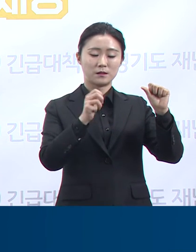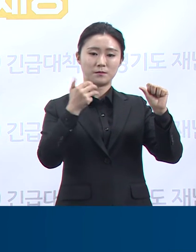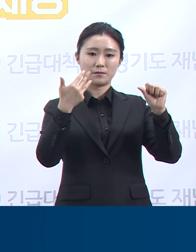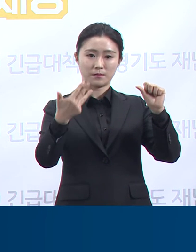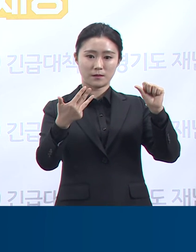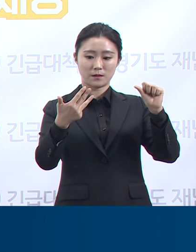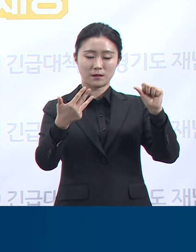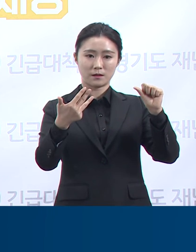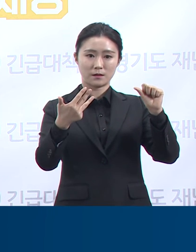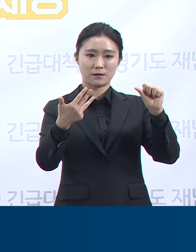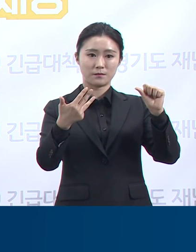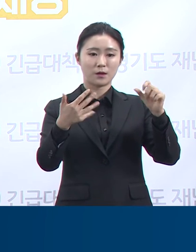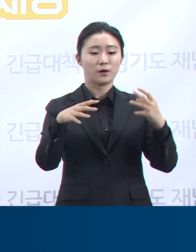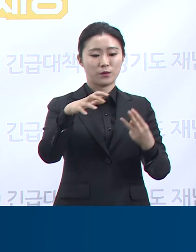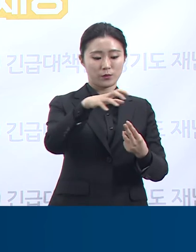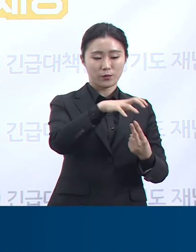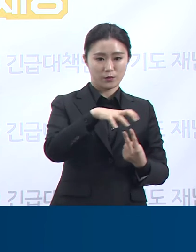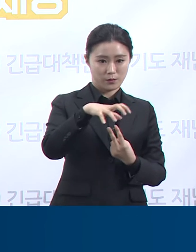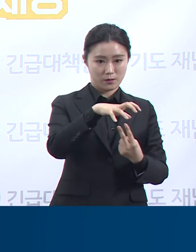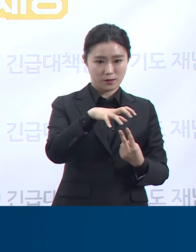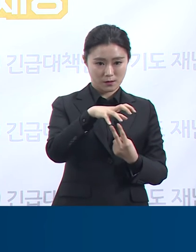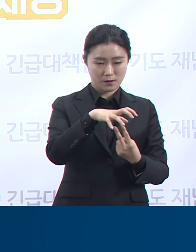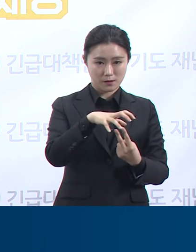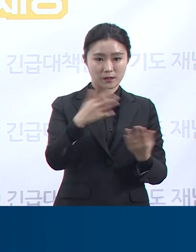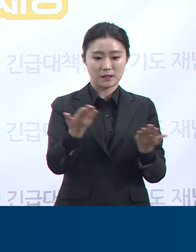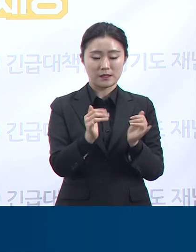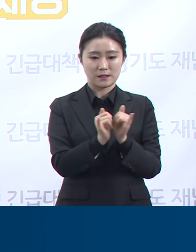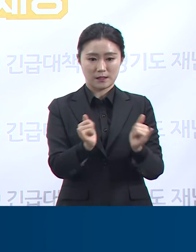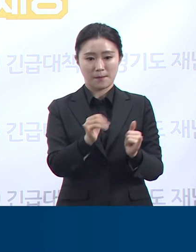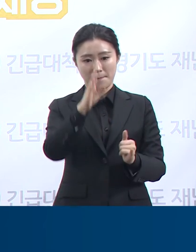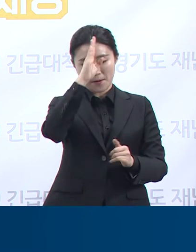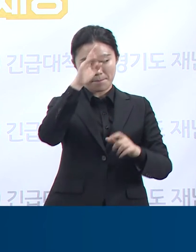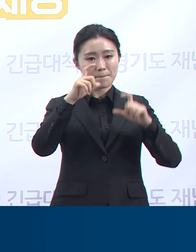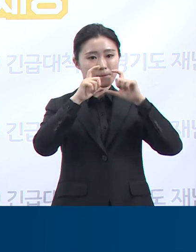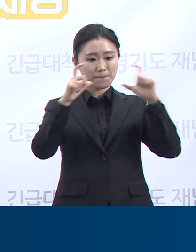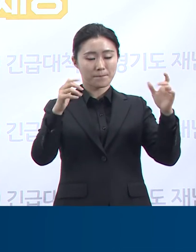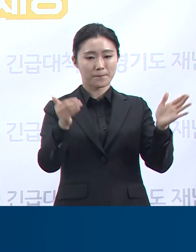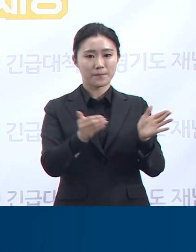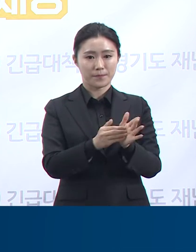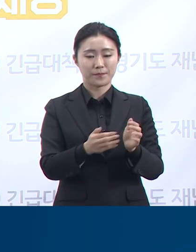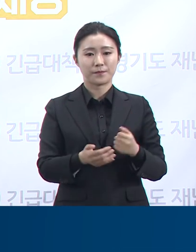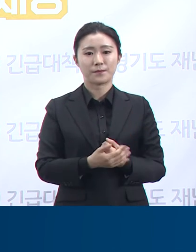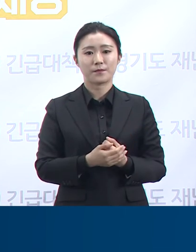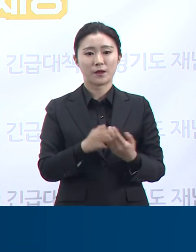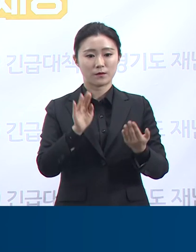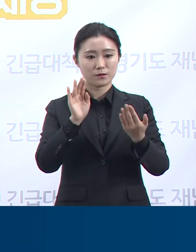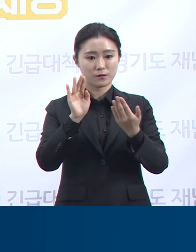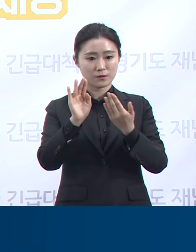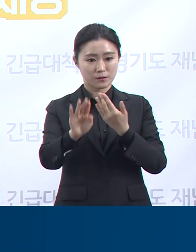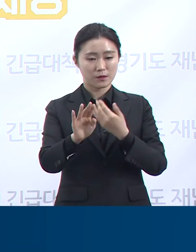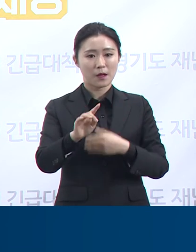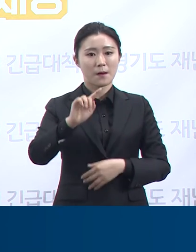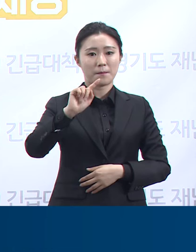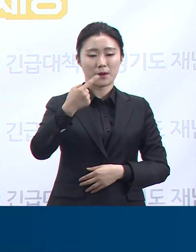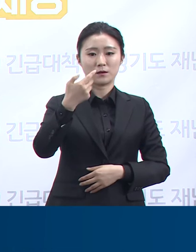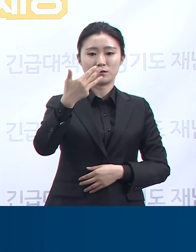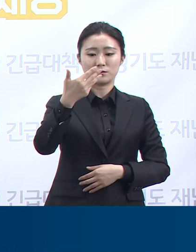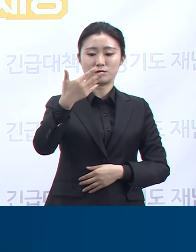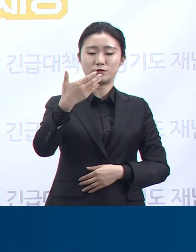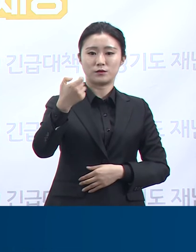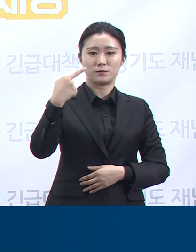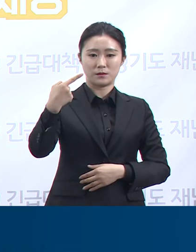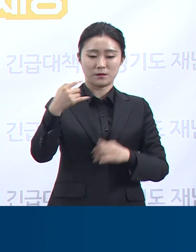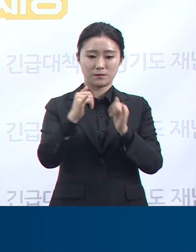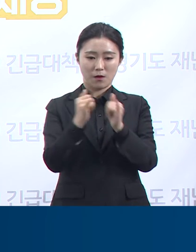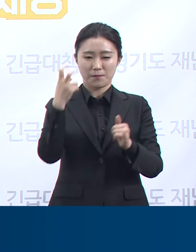요양보호사가 첫 확진된 이후 요양원의 1관과 2관 입소자 196명에 대한 전수검사가 진행되었습니다.